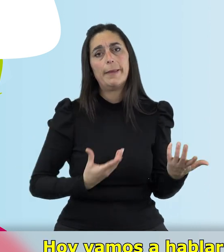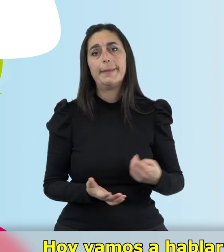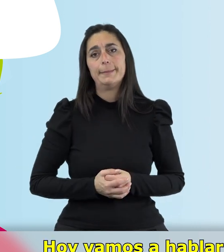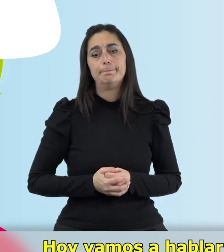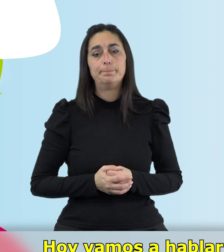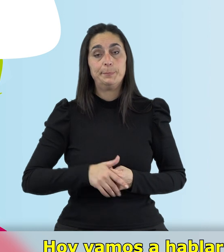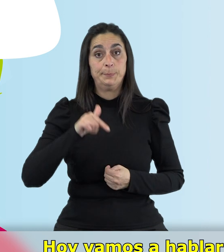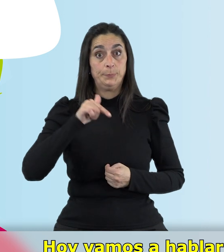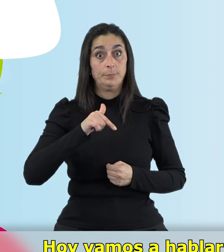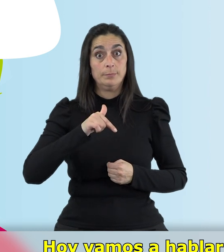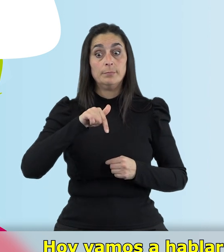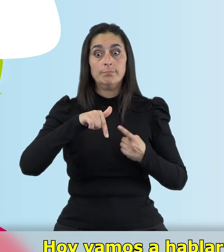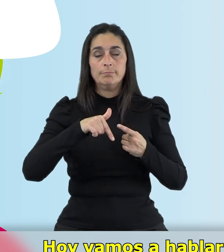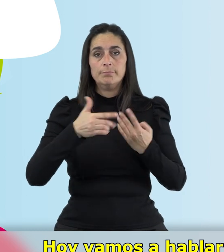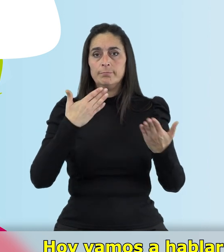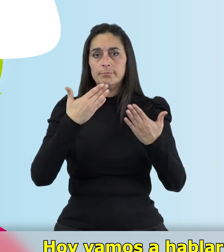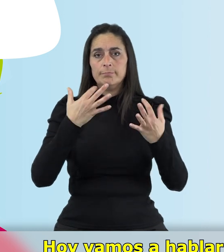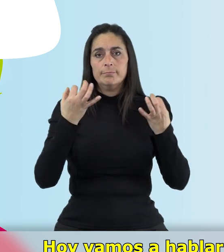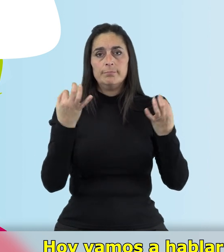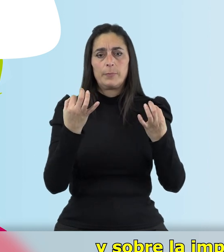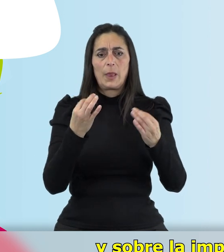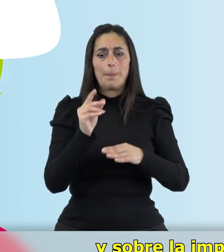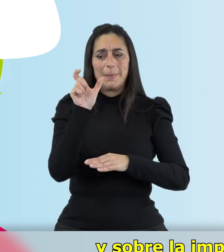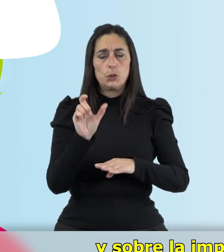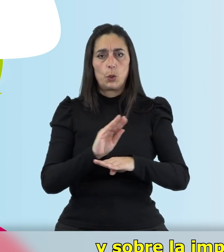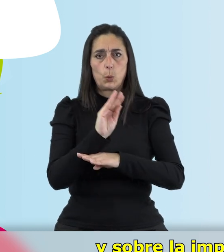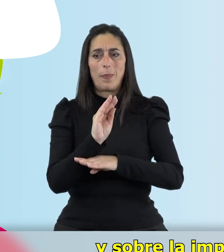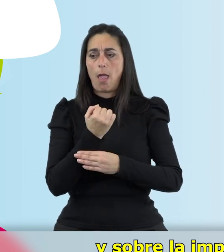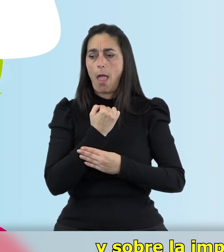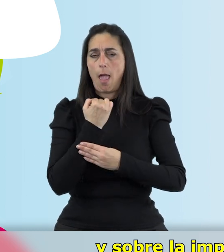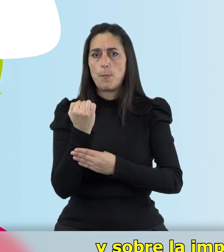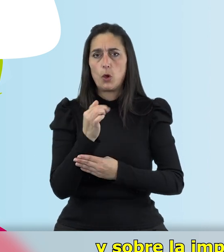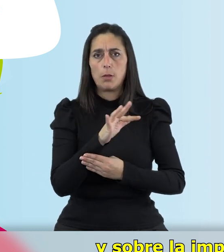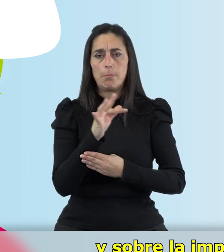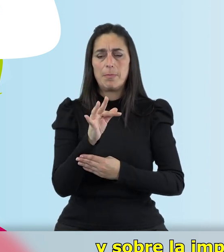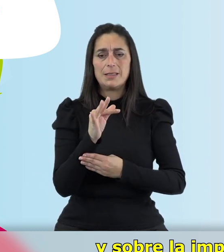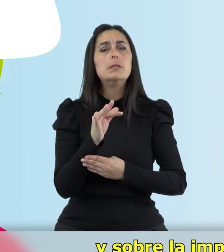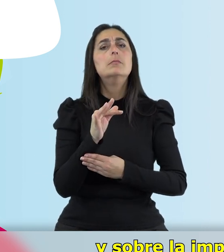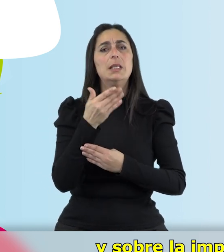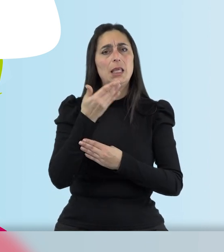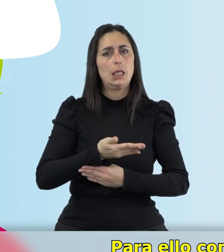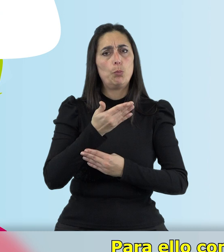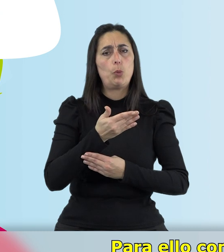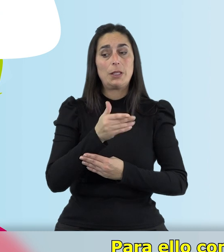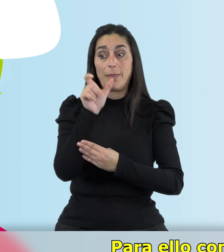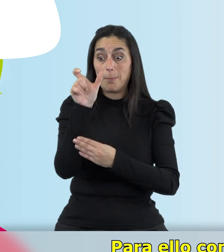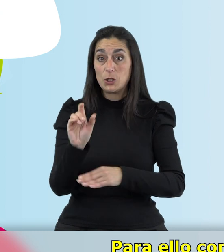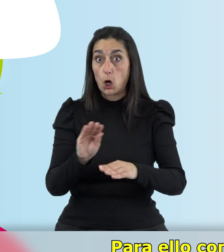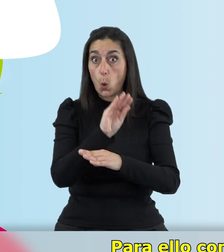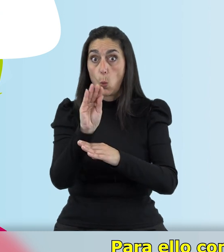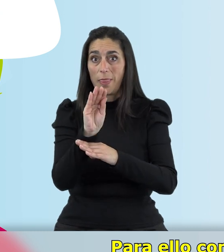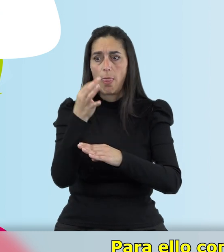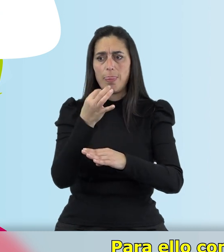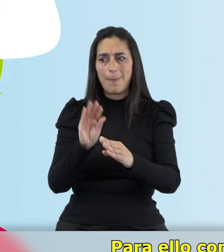Hoy vamos a hablar de los apoyos que reciben los cuidadores y sobre la importancia de cuidar al que cuida. Para ello,